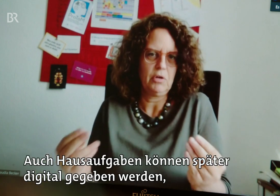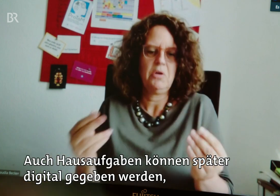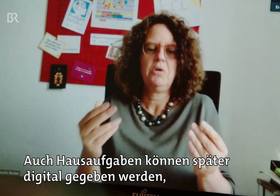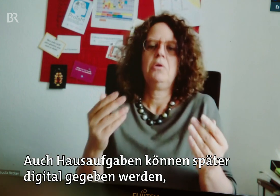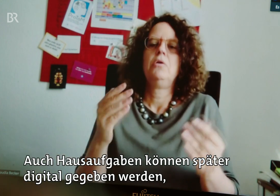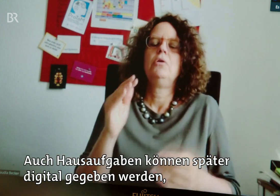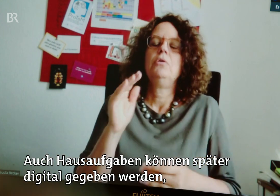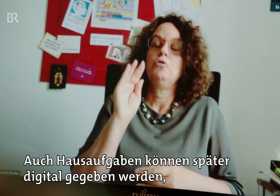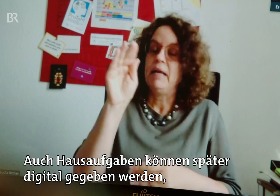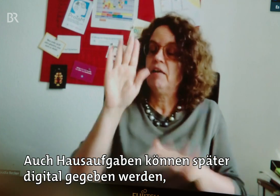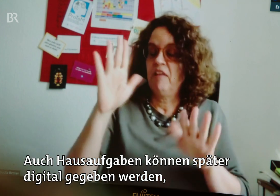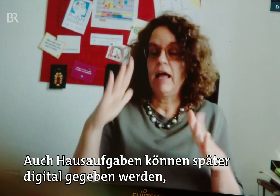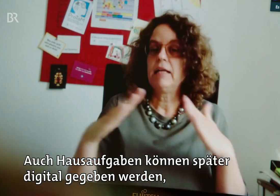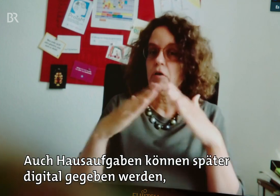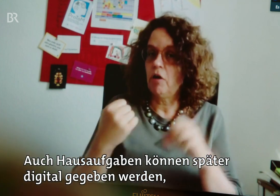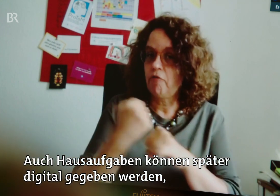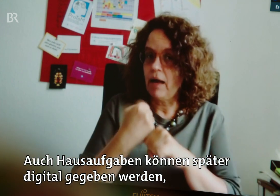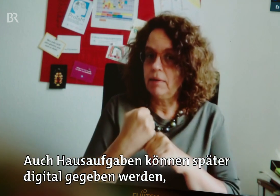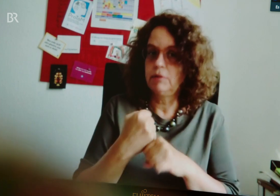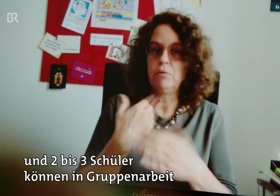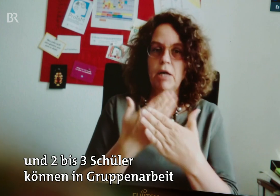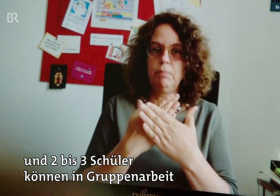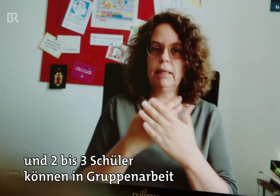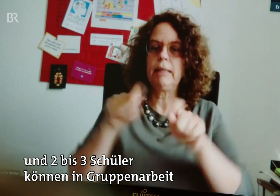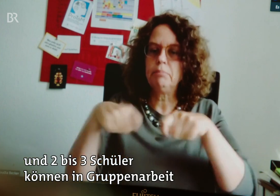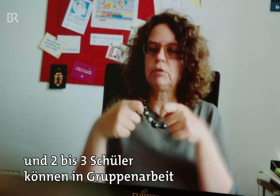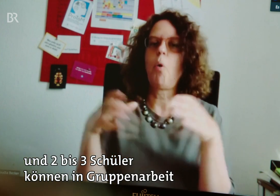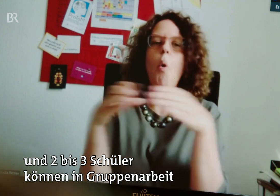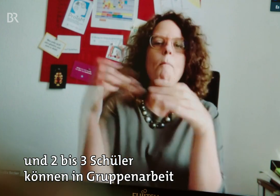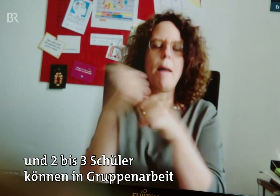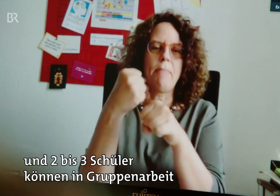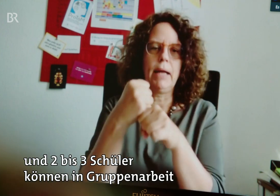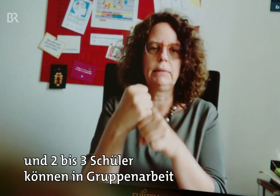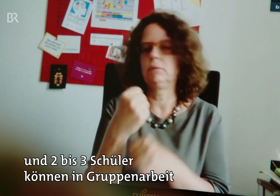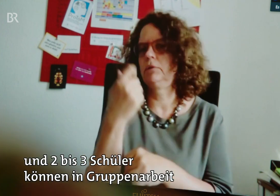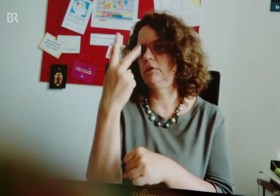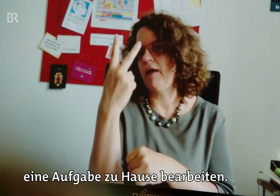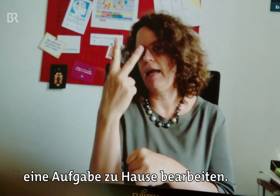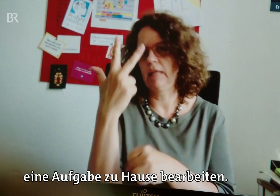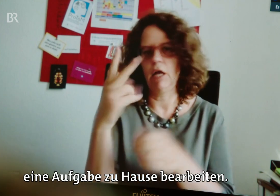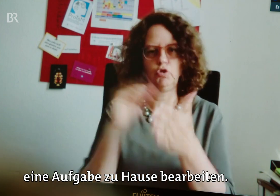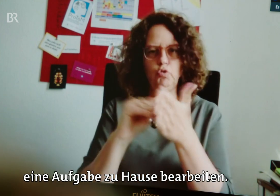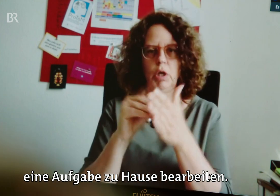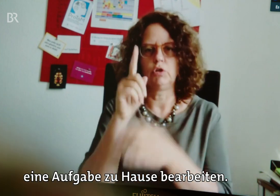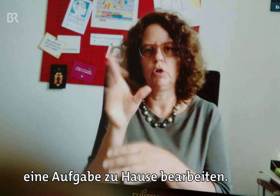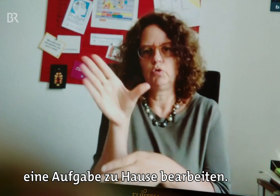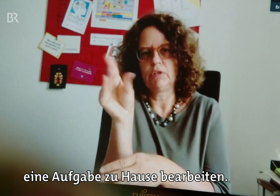Auch Hausaufgaben können später digital gegeben werden. Und zwei bis drei Schüler können in Gruppenarbeit eine Aufgabe zu Hause